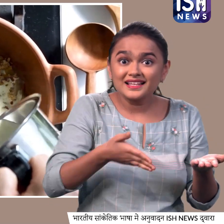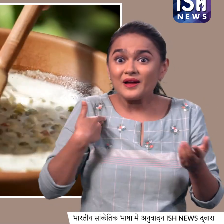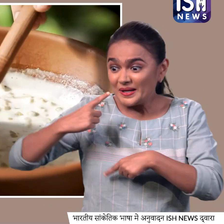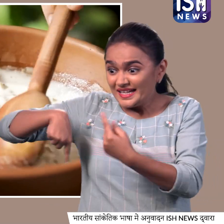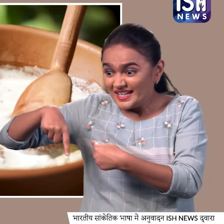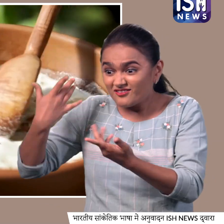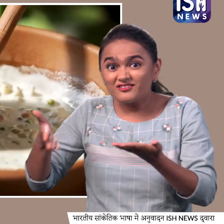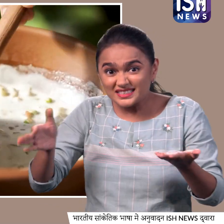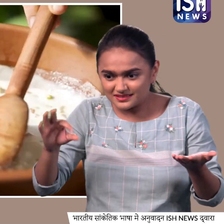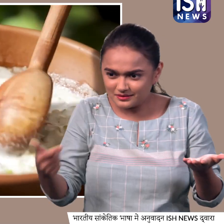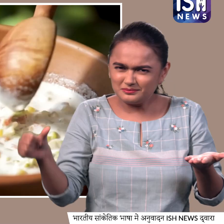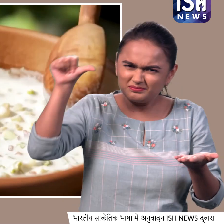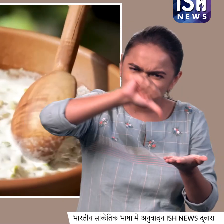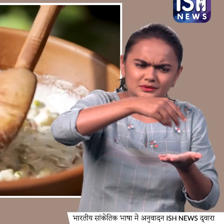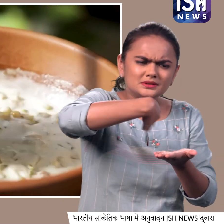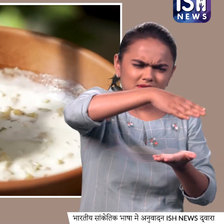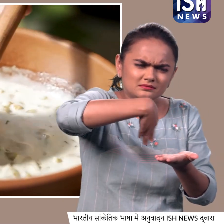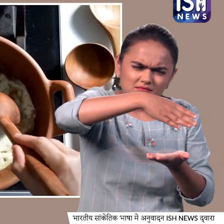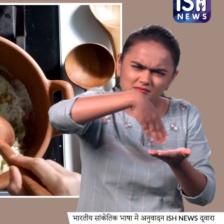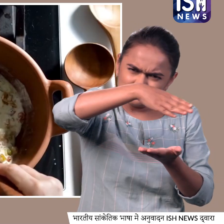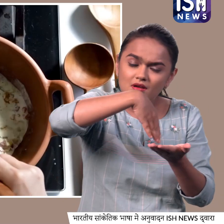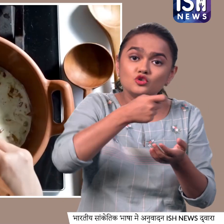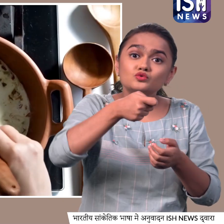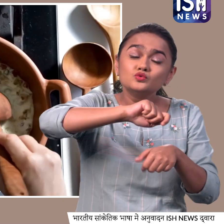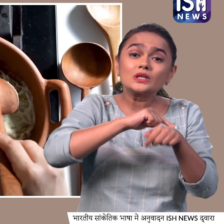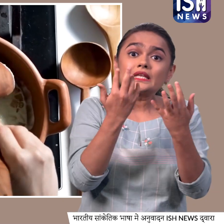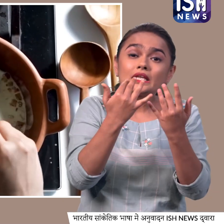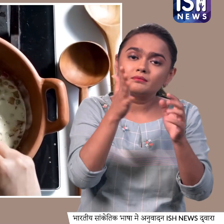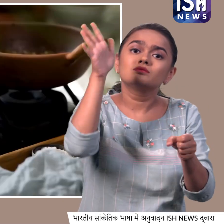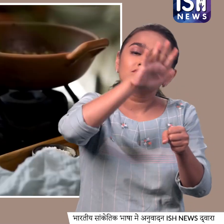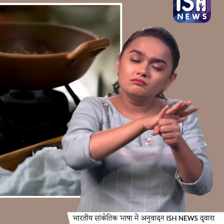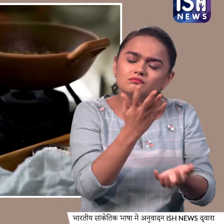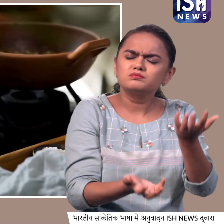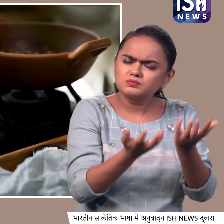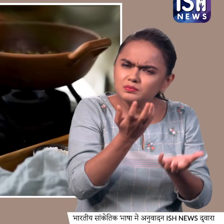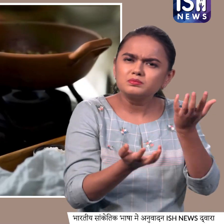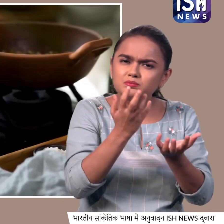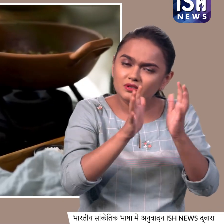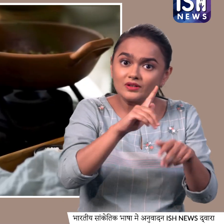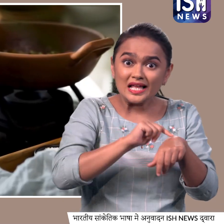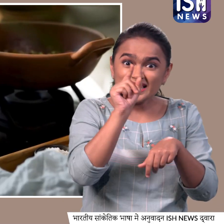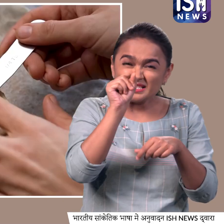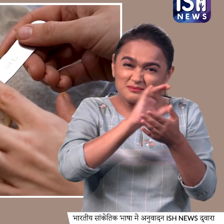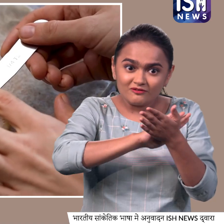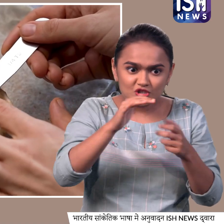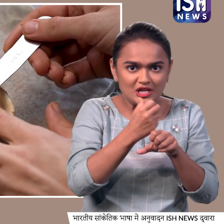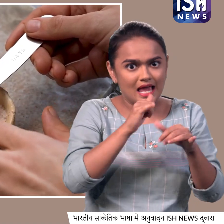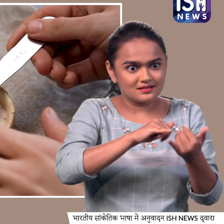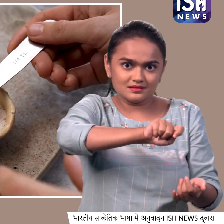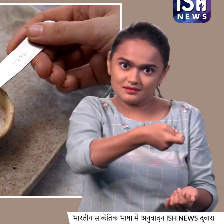अच्छे से मिला ले और दस मिनिट के लिए धीमी आंच पर पकने दे 10 मिनिट बाद गयास बन कर दे और इसमें डालें 3